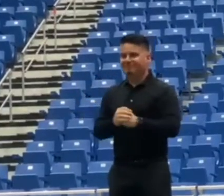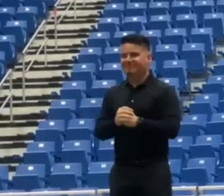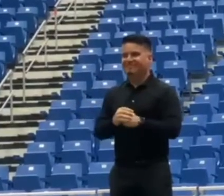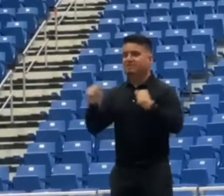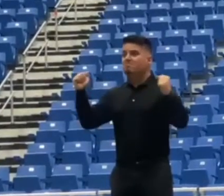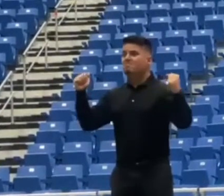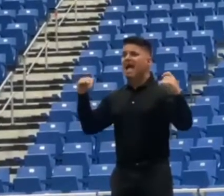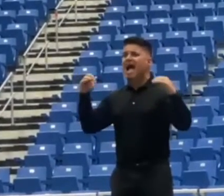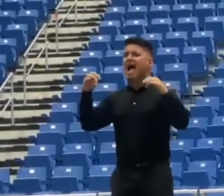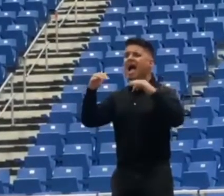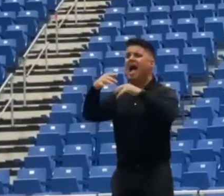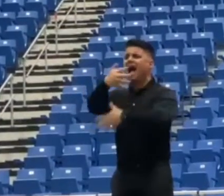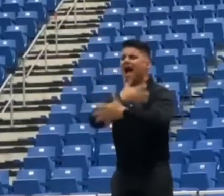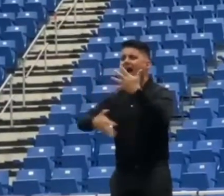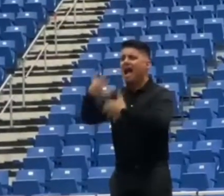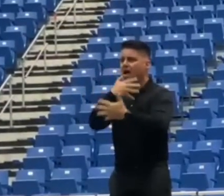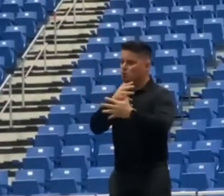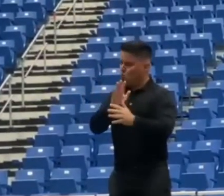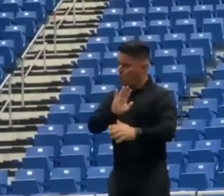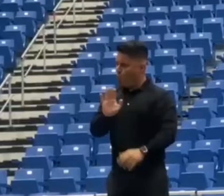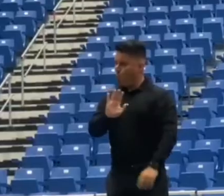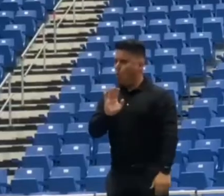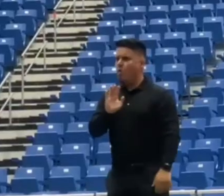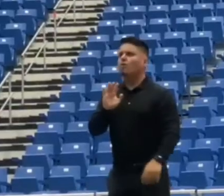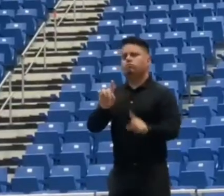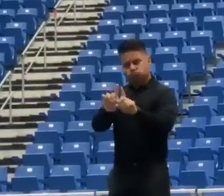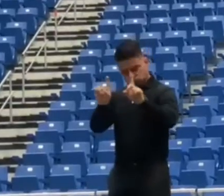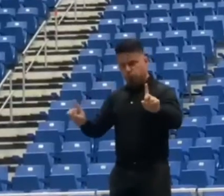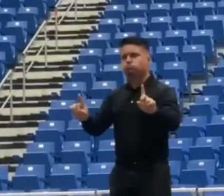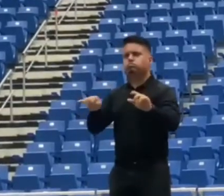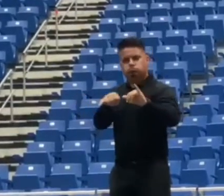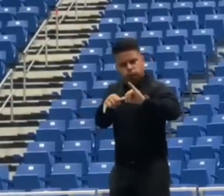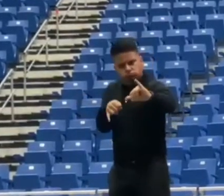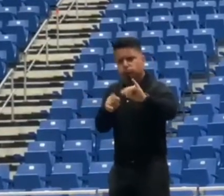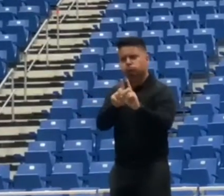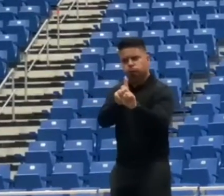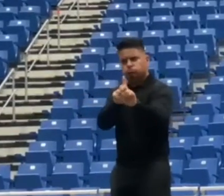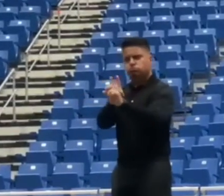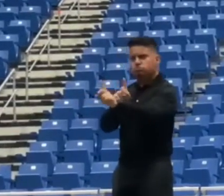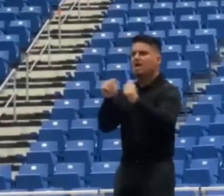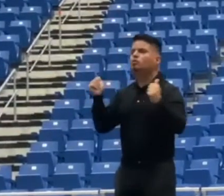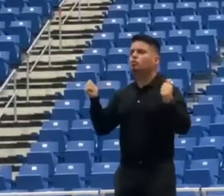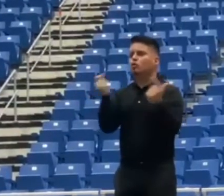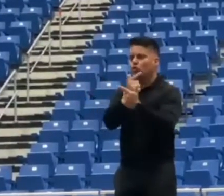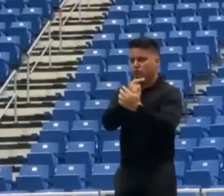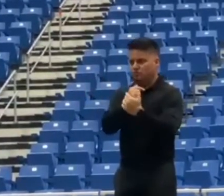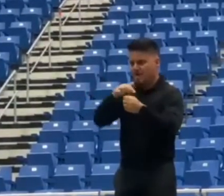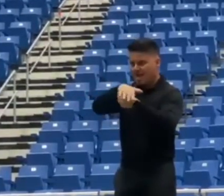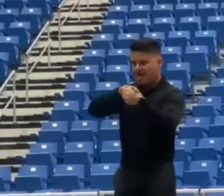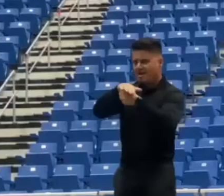físico, así como el uso de mascarilla en todo establecimiento público. Se requiere